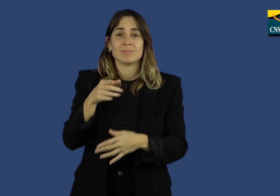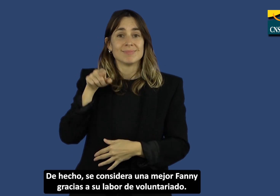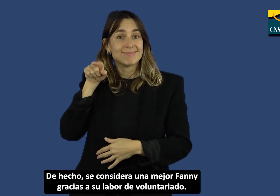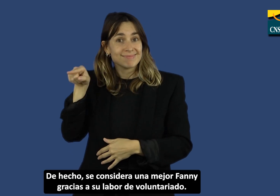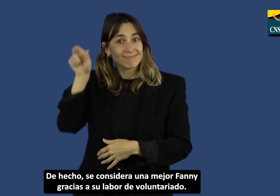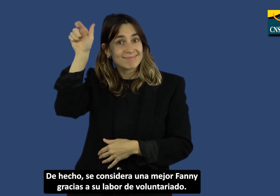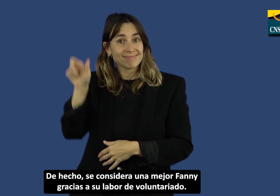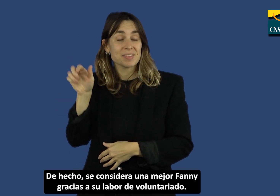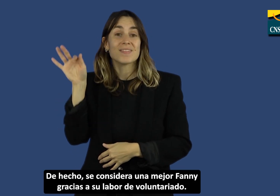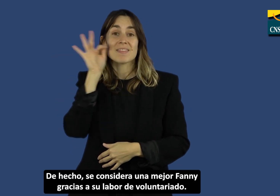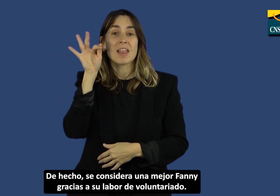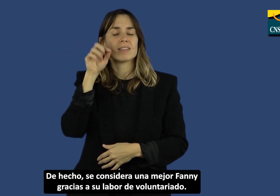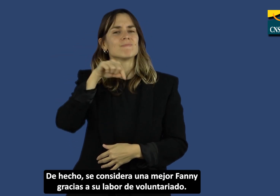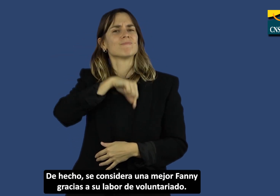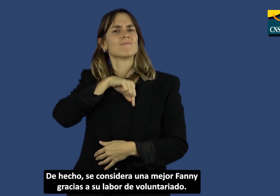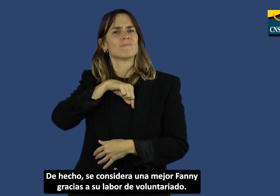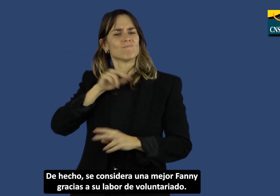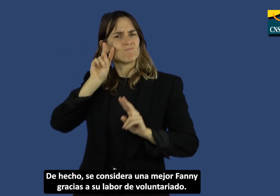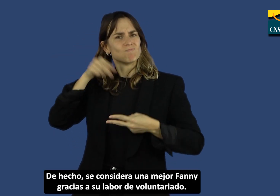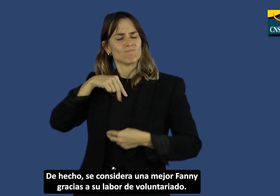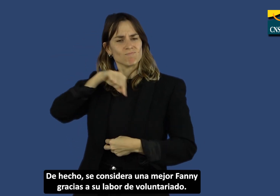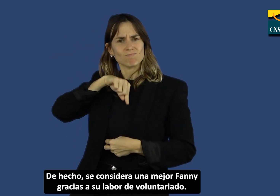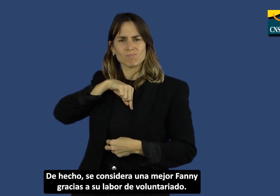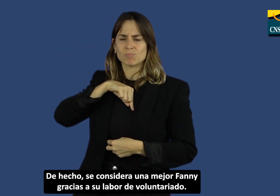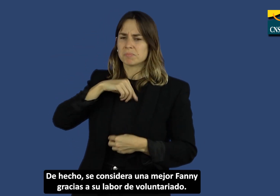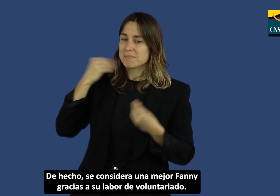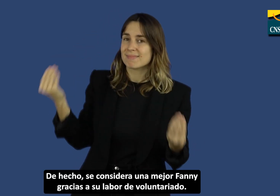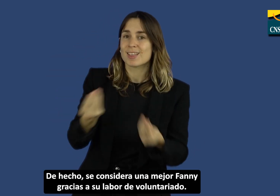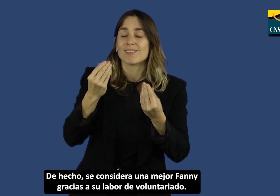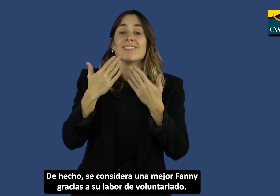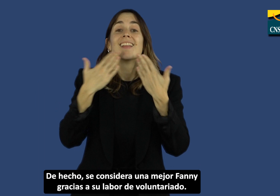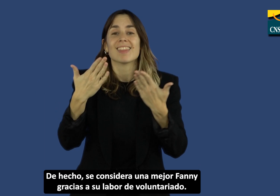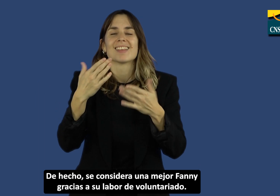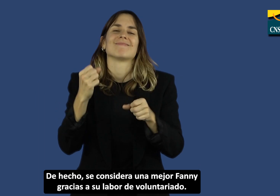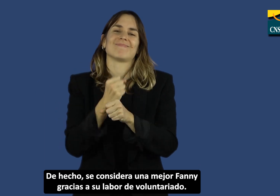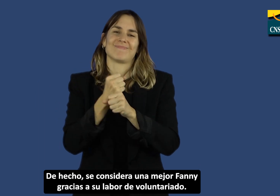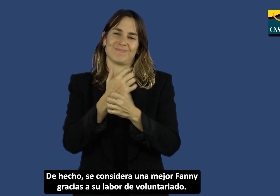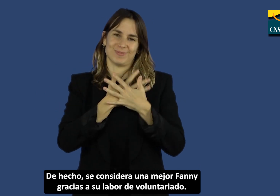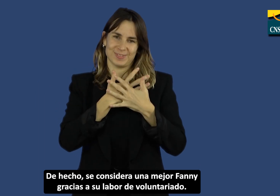De hecho, se considera una mejor Fanny gracias a su labor de voluntariado.